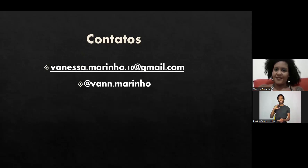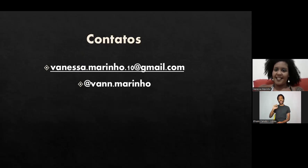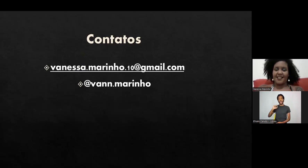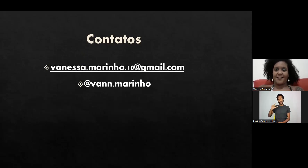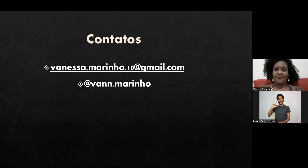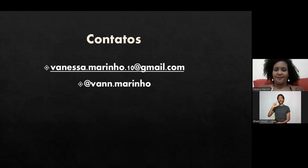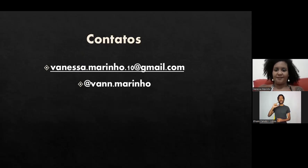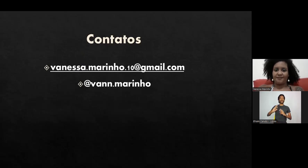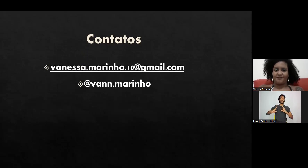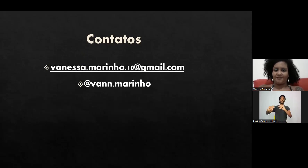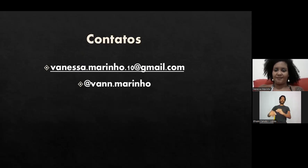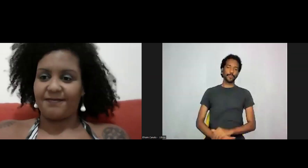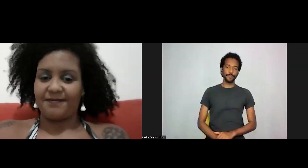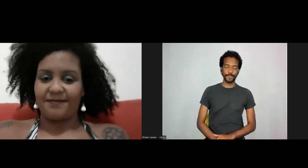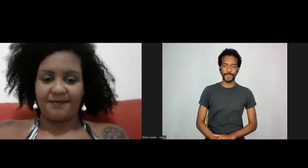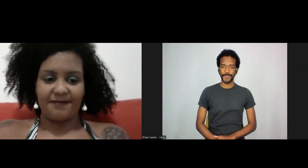Obrigada. isso.